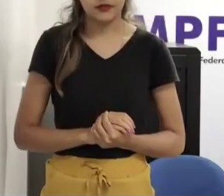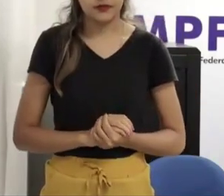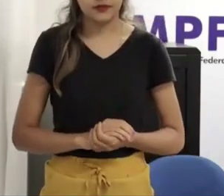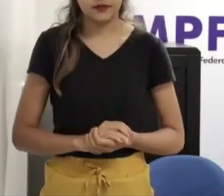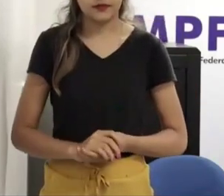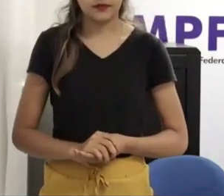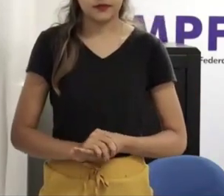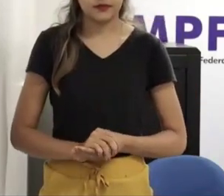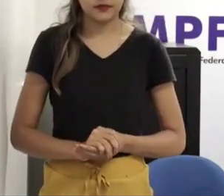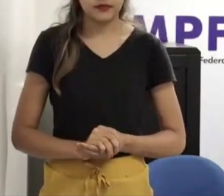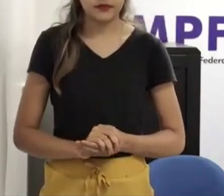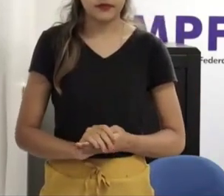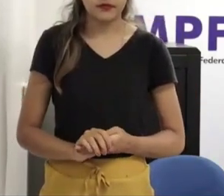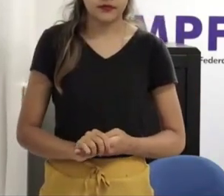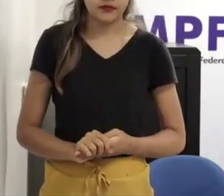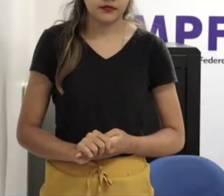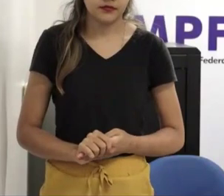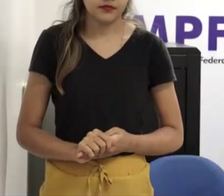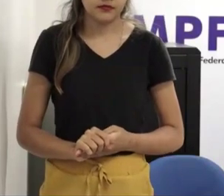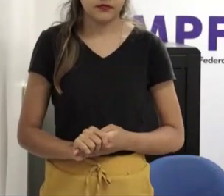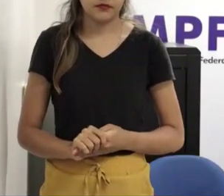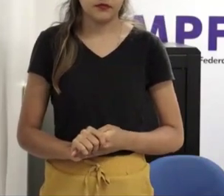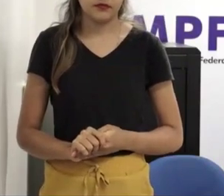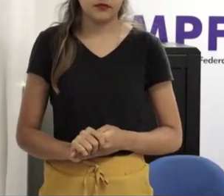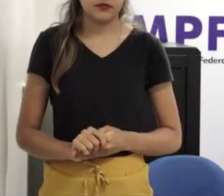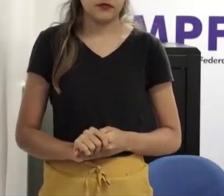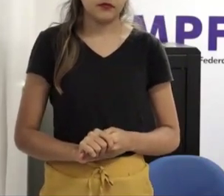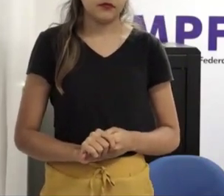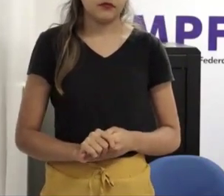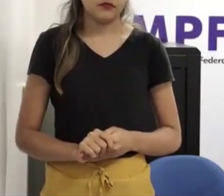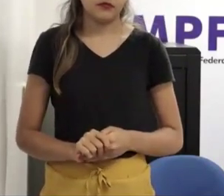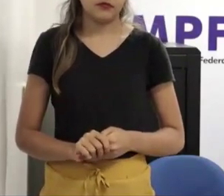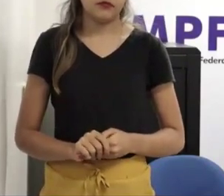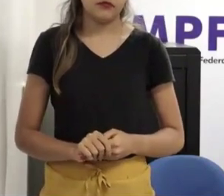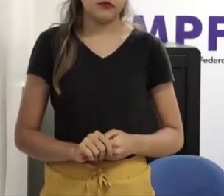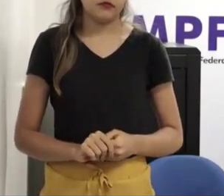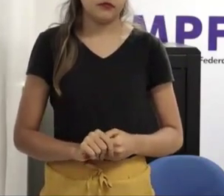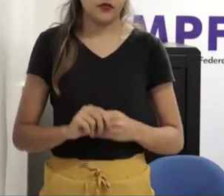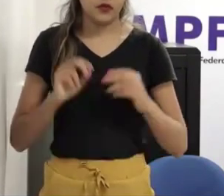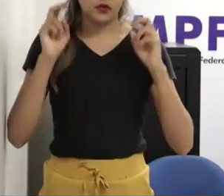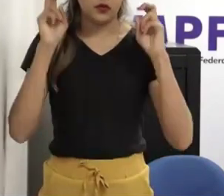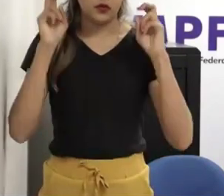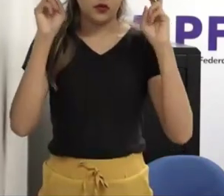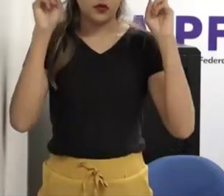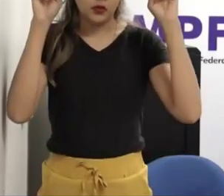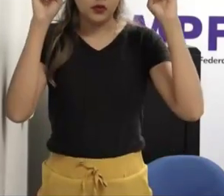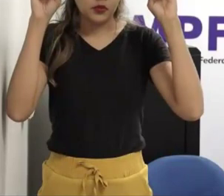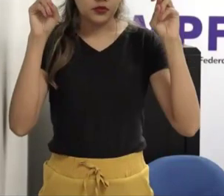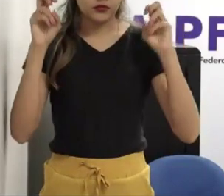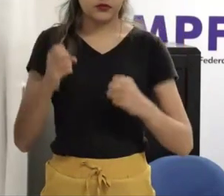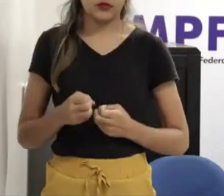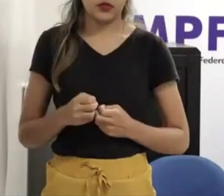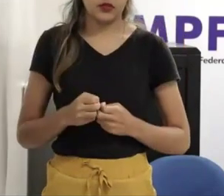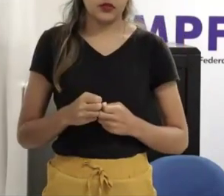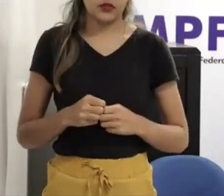né sobre coisas simples né de novo é quando a gente fala desse tema para aqueles que acham que é